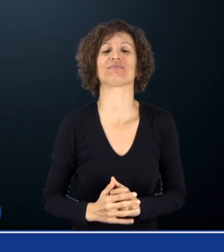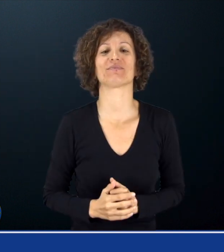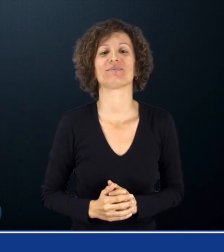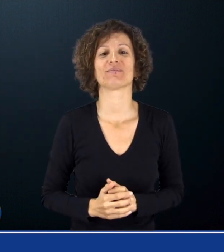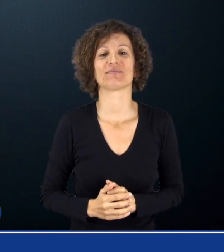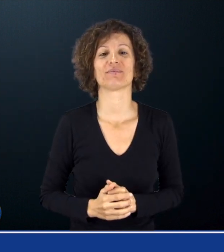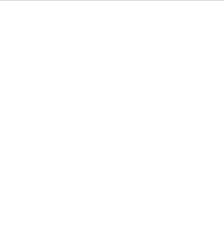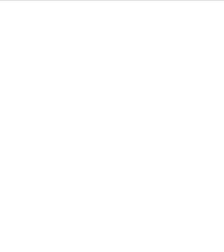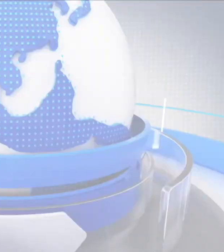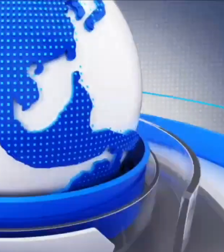a tutti